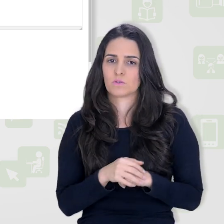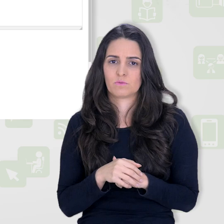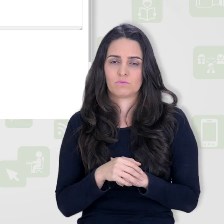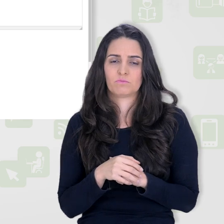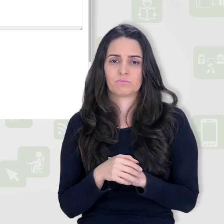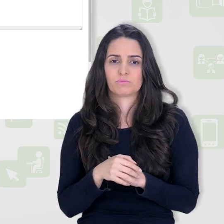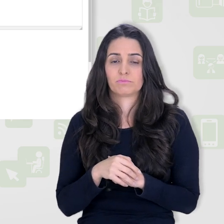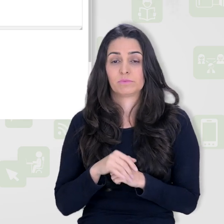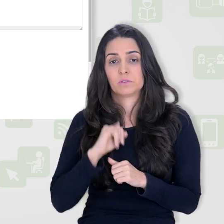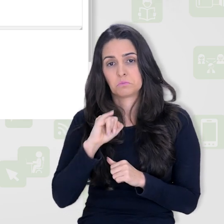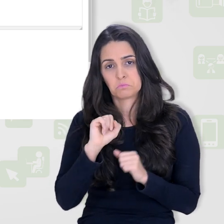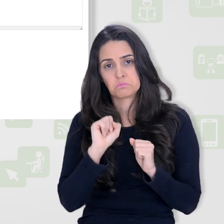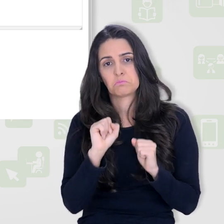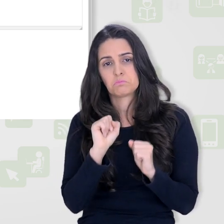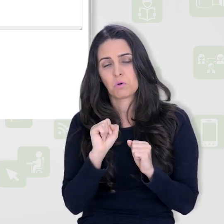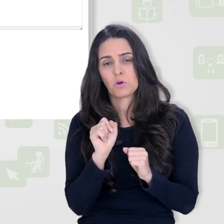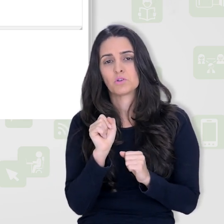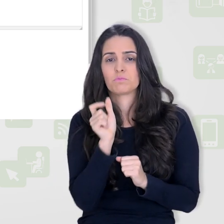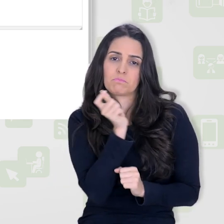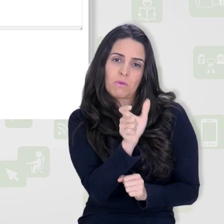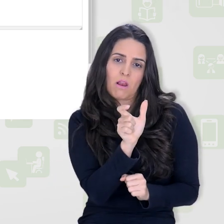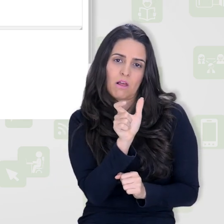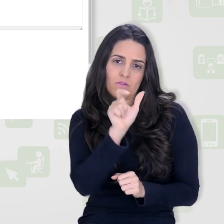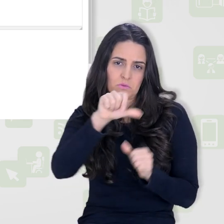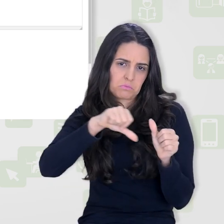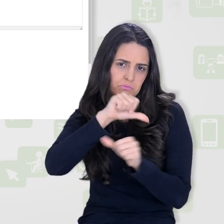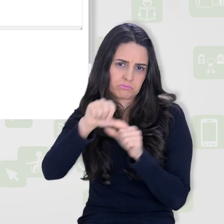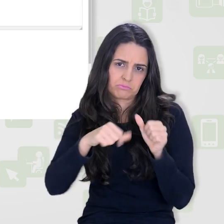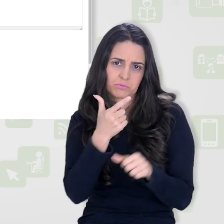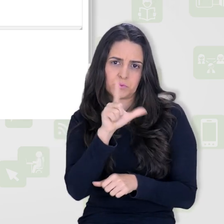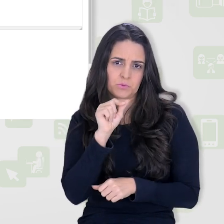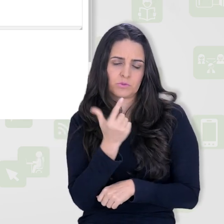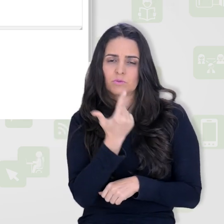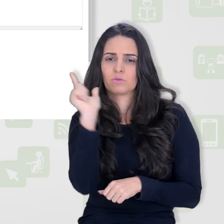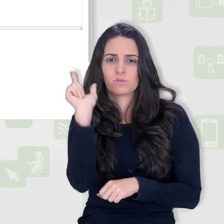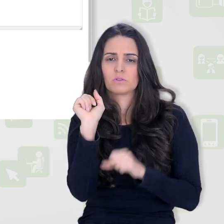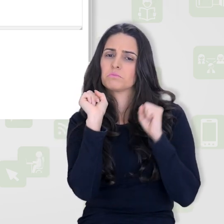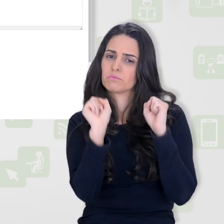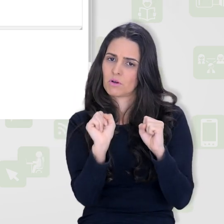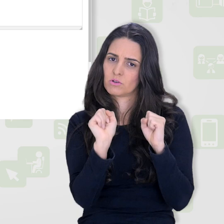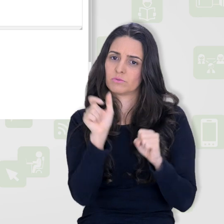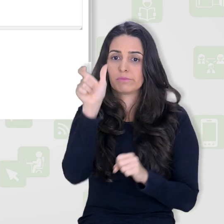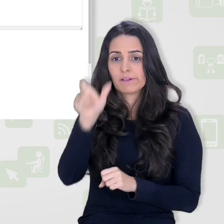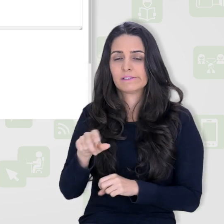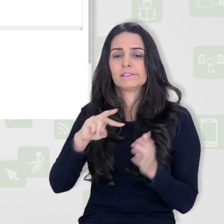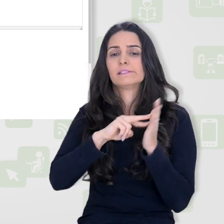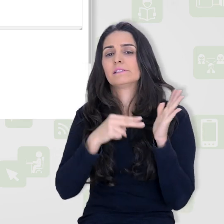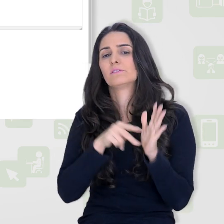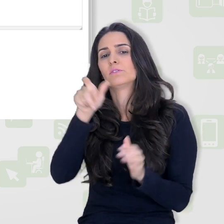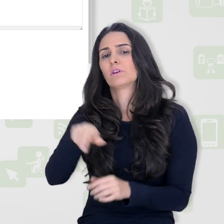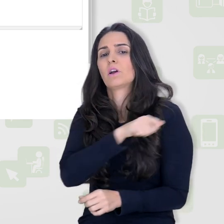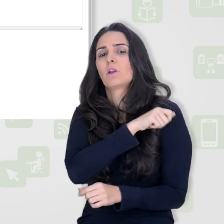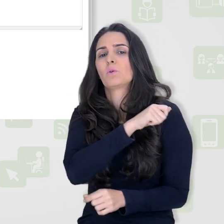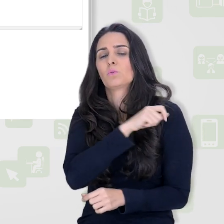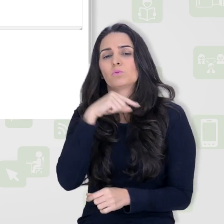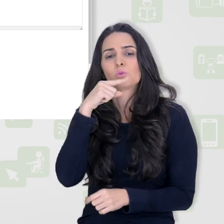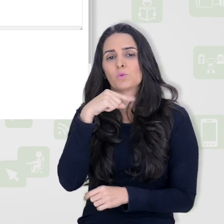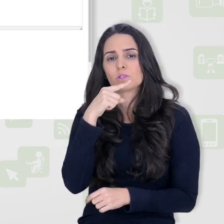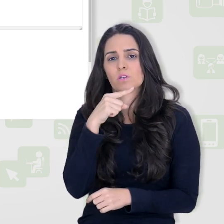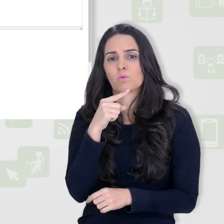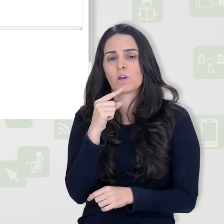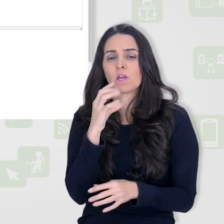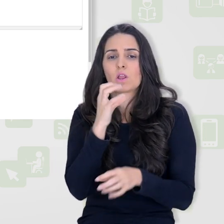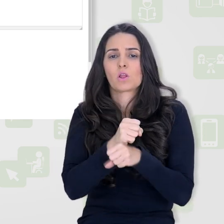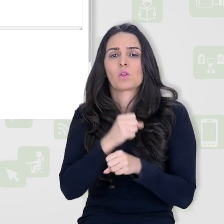usar outra expressão, tá? Eu vou repetir essa mesma aqui para agilizar, vou copiar e vou colocar não atendeu.